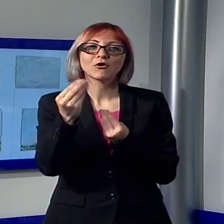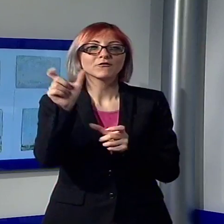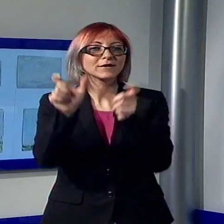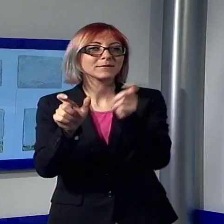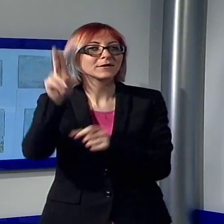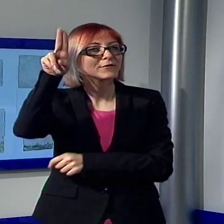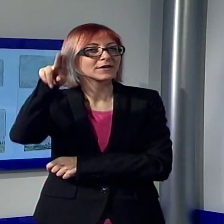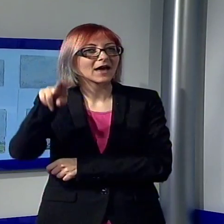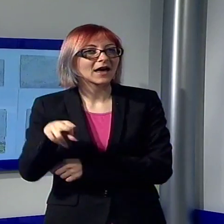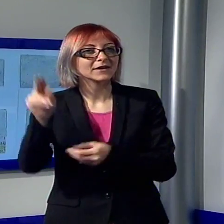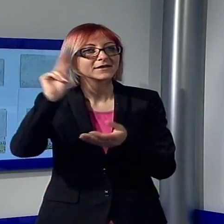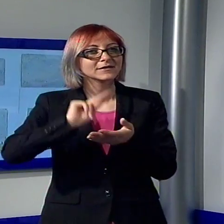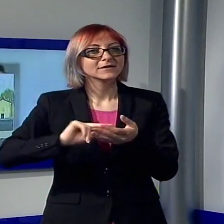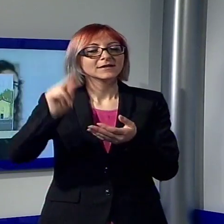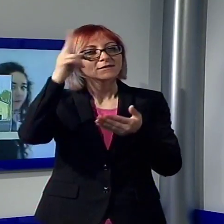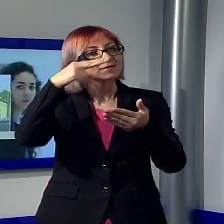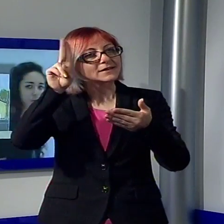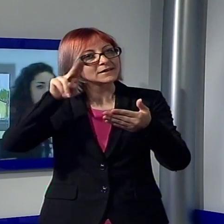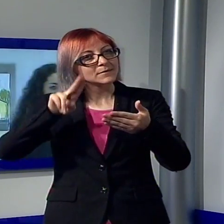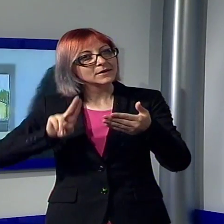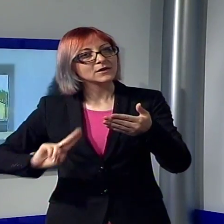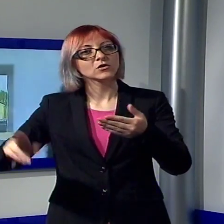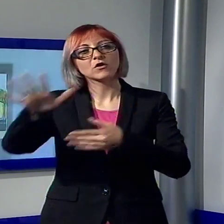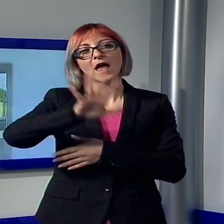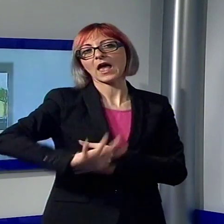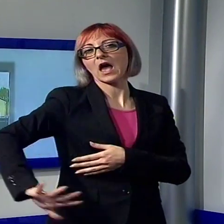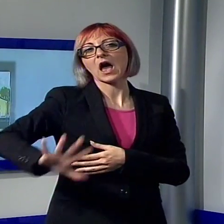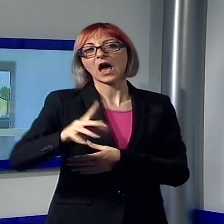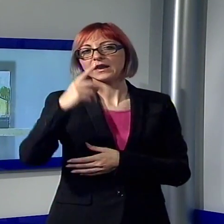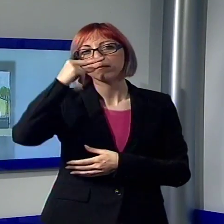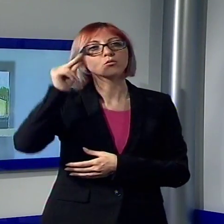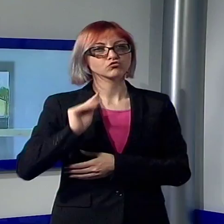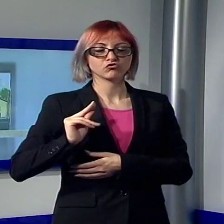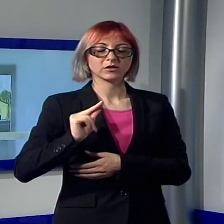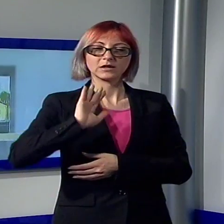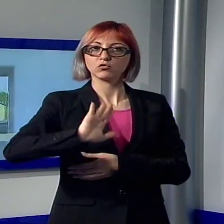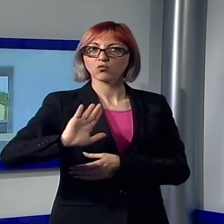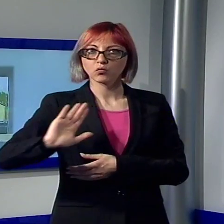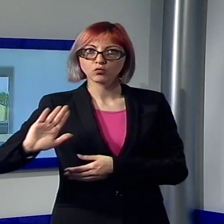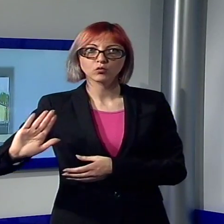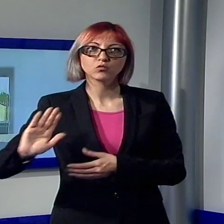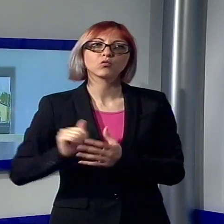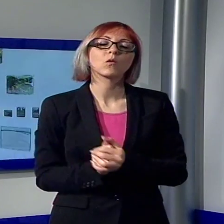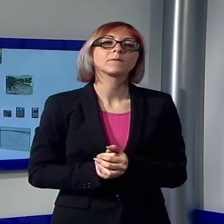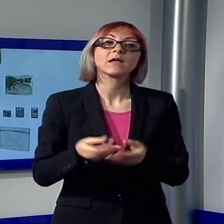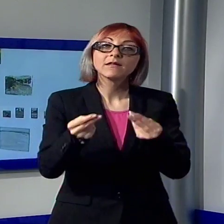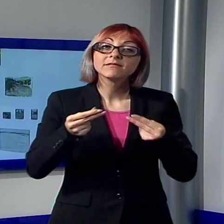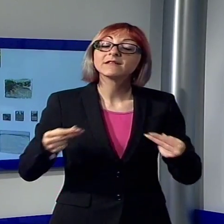pucciniani ed esercitare quella coscienza dello sguardo senza la quale ogni immagine di questo territorio di così straordinaria